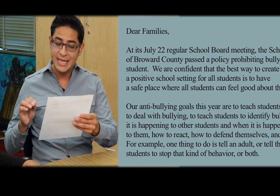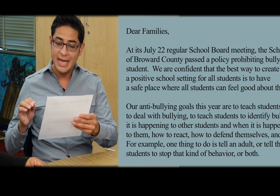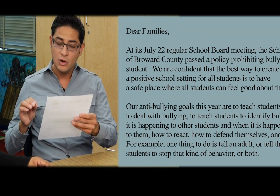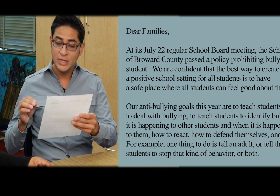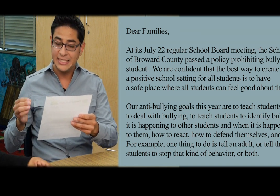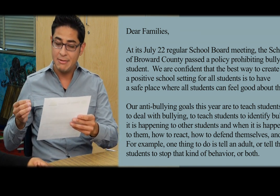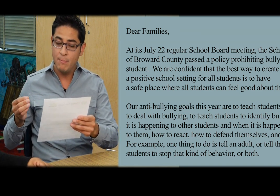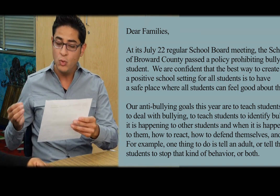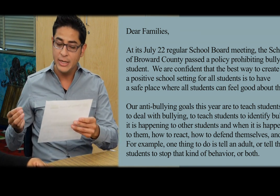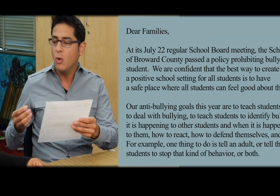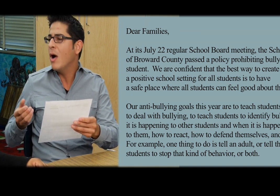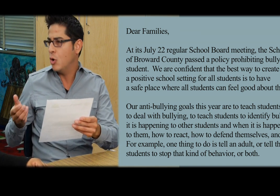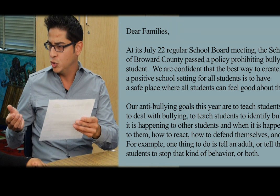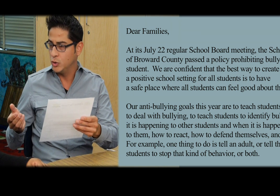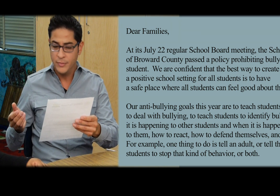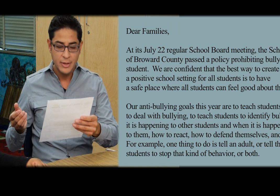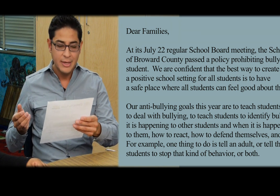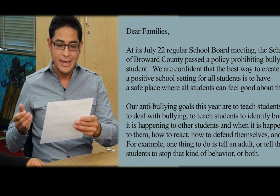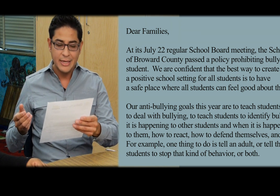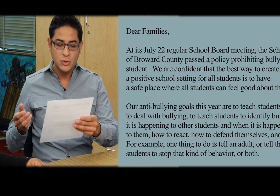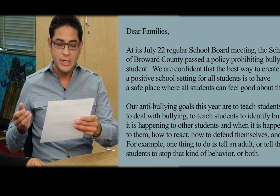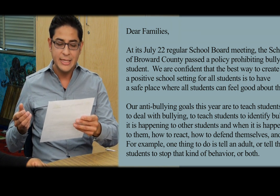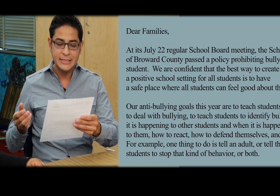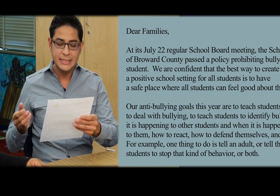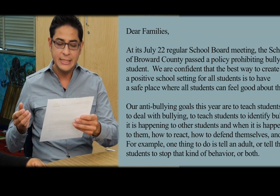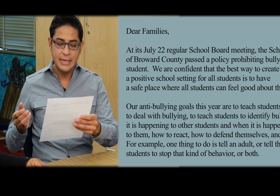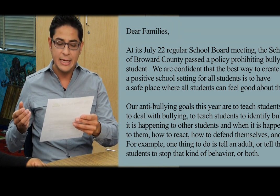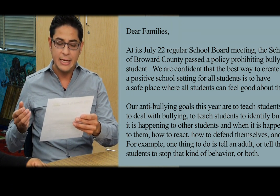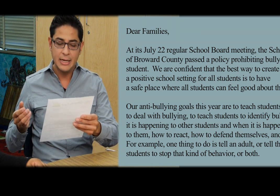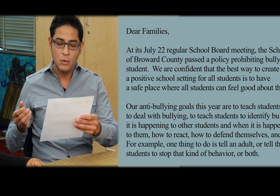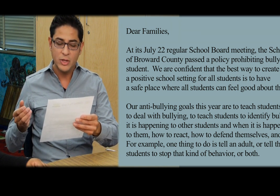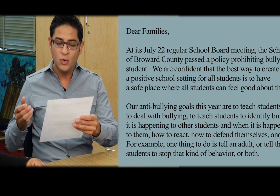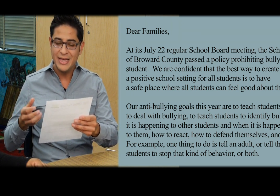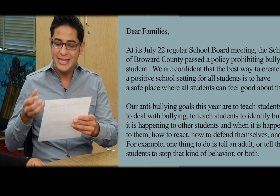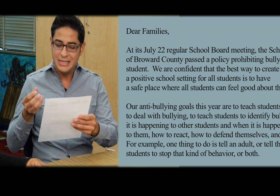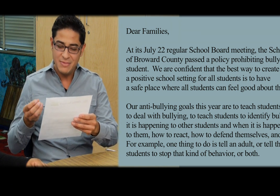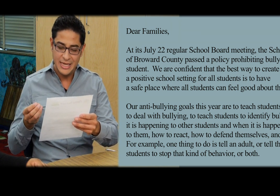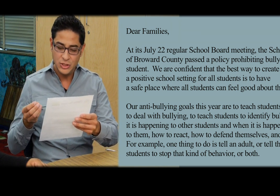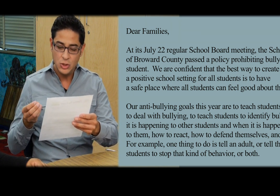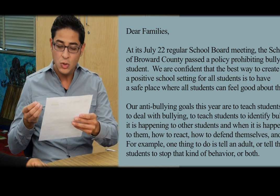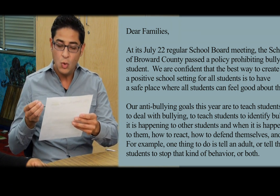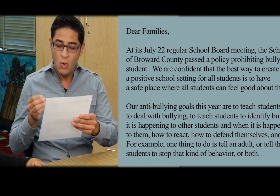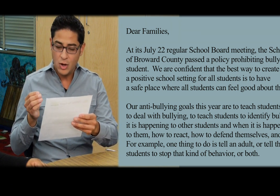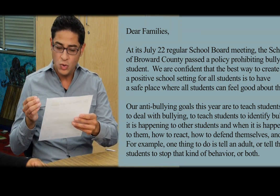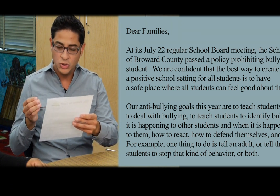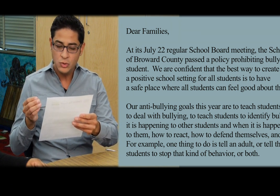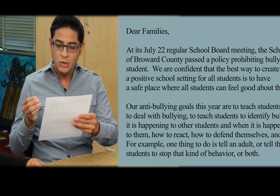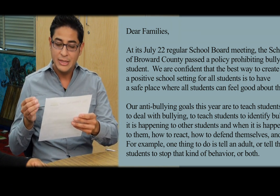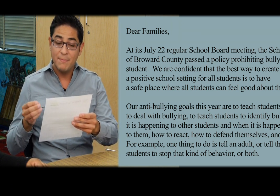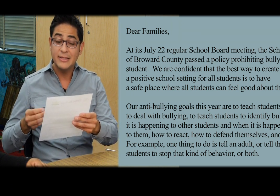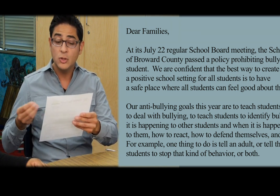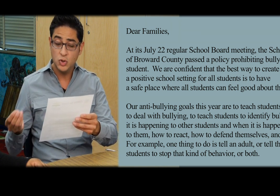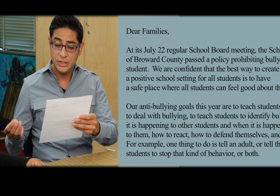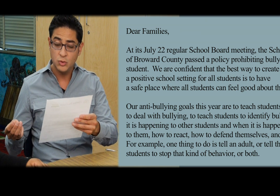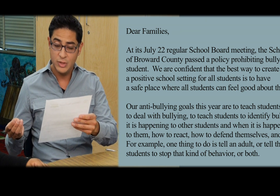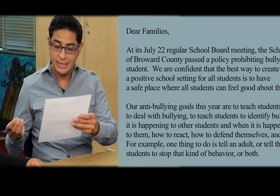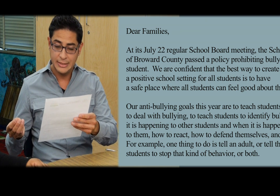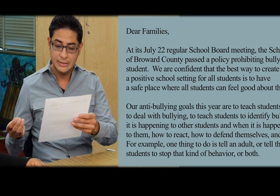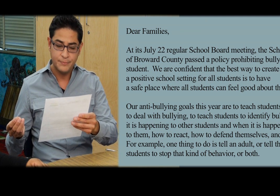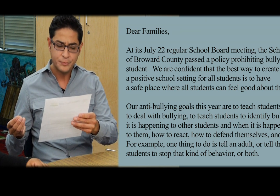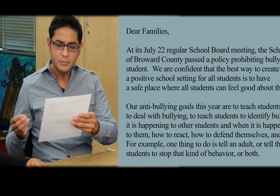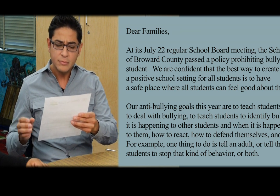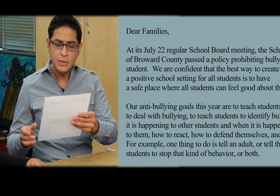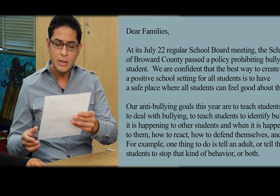que haya lo que se llama bullying o acoso esto quiere decir cuando hay intimidación o acoso de parte de otros